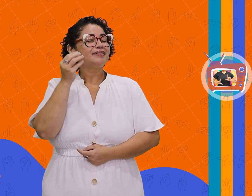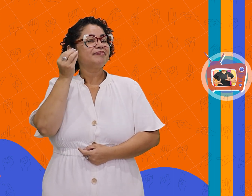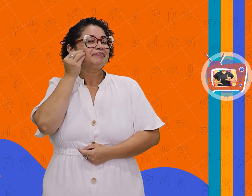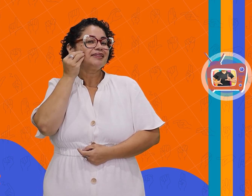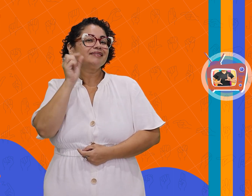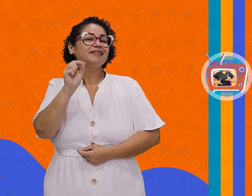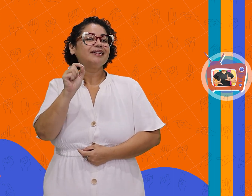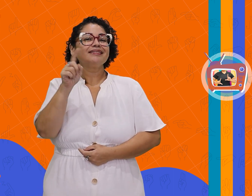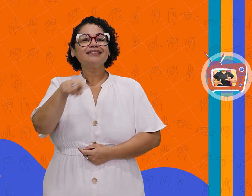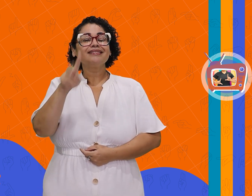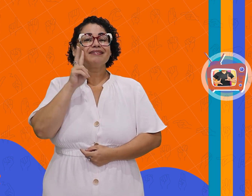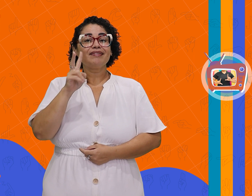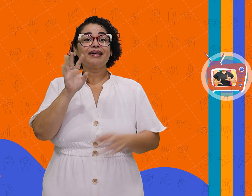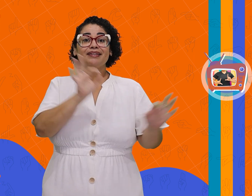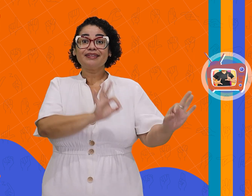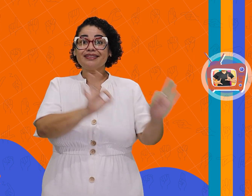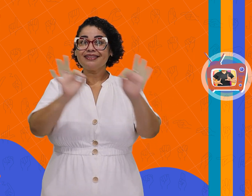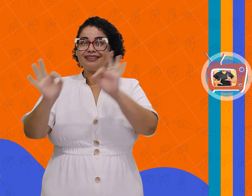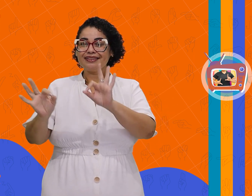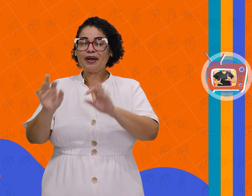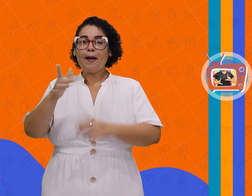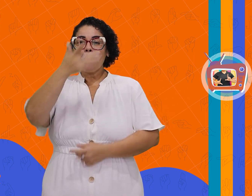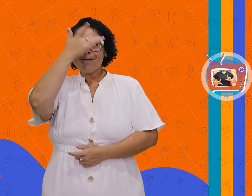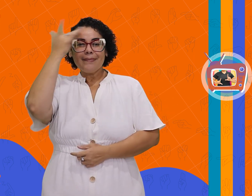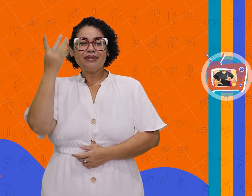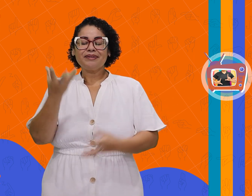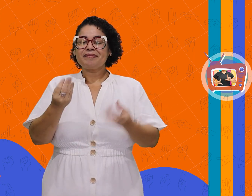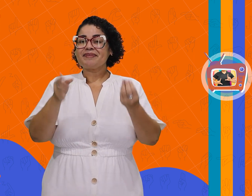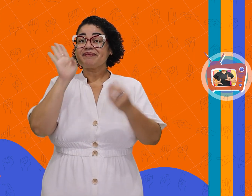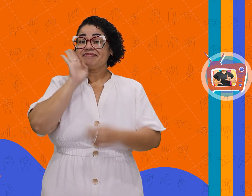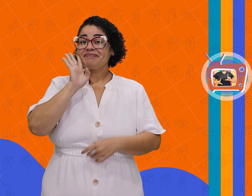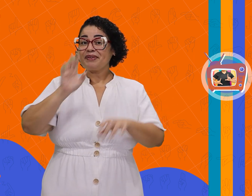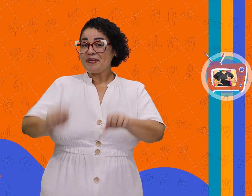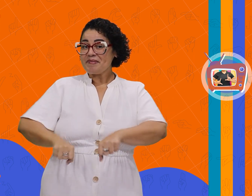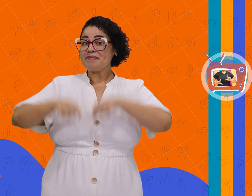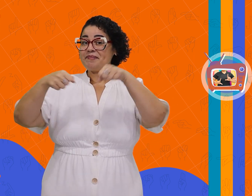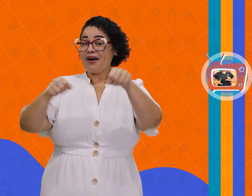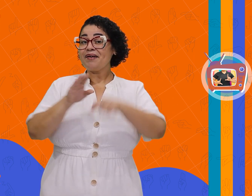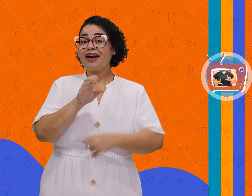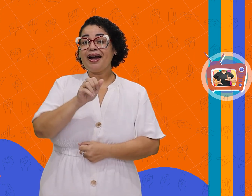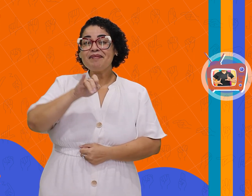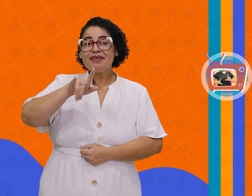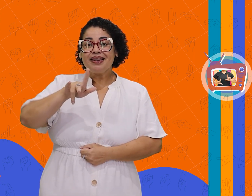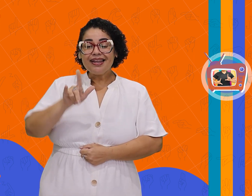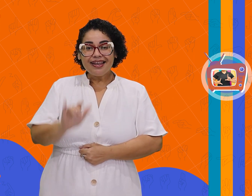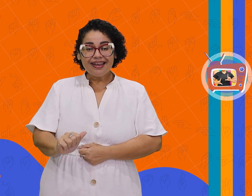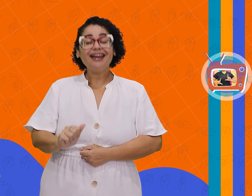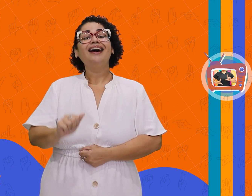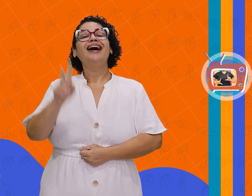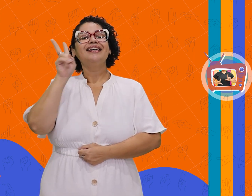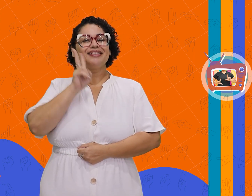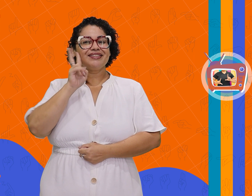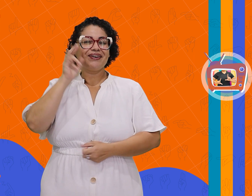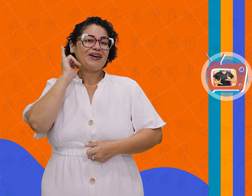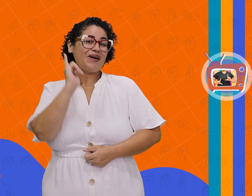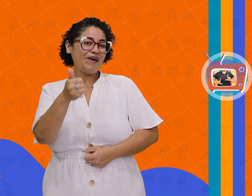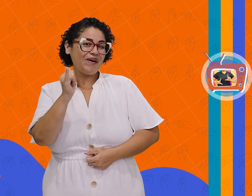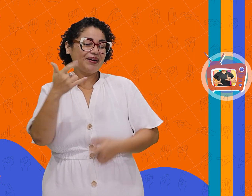vocês, assistam um pessoal super bacana do Baú da Camilinha, contando uma história de um